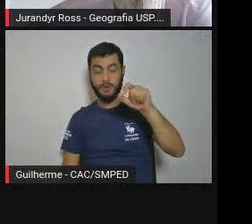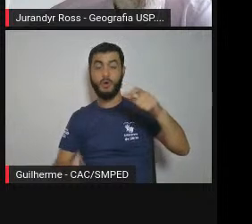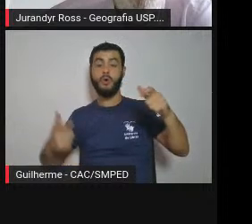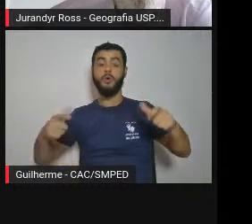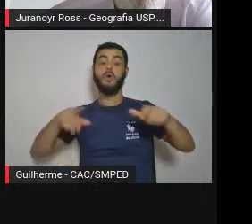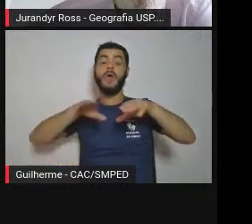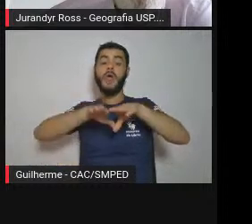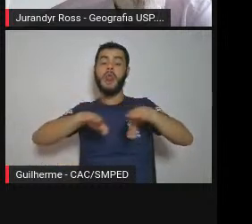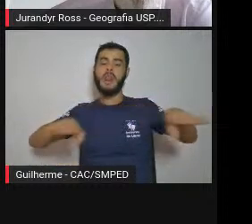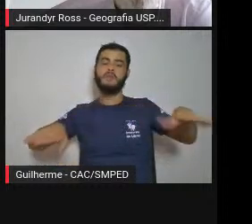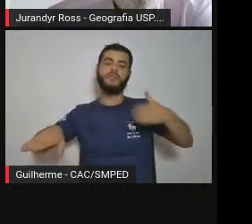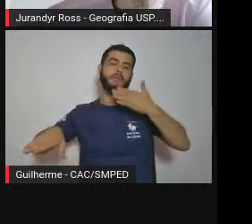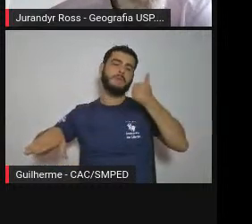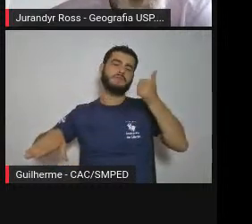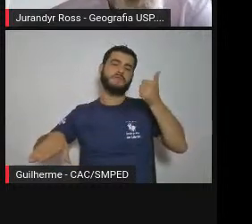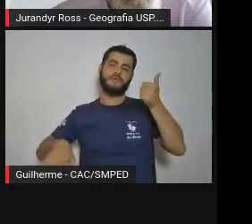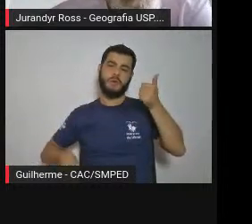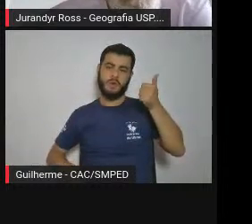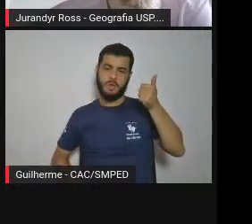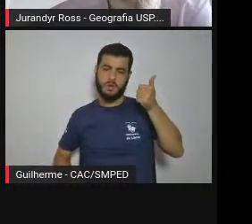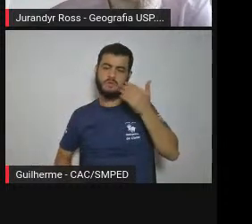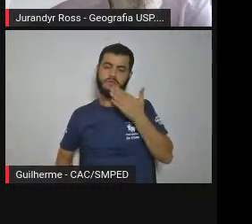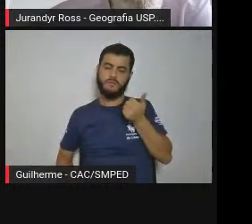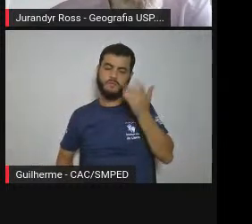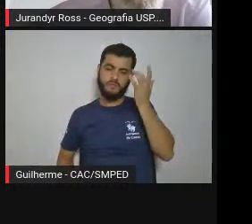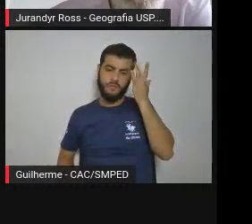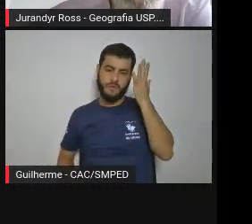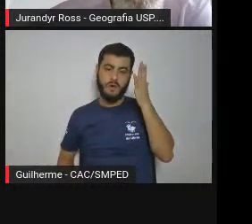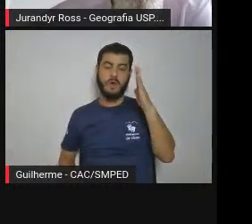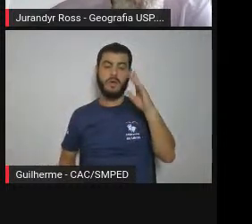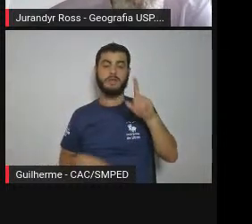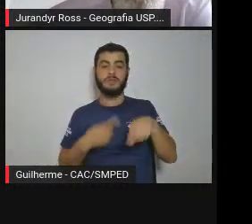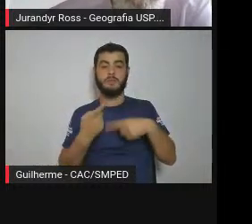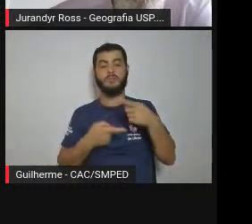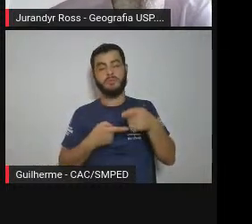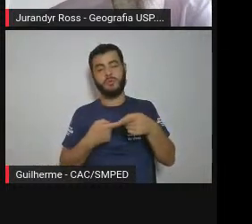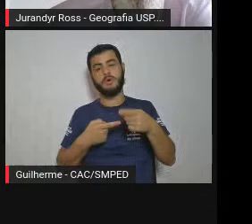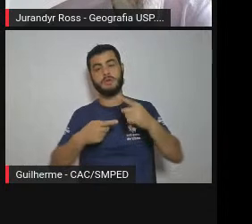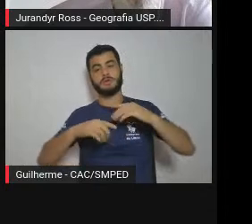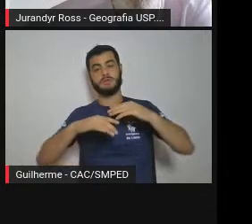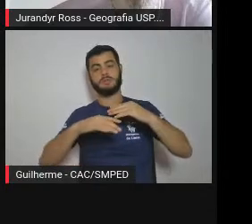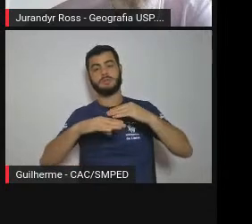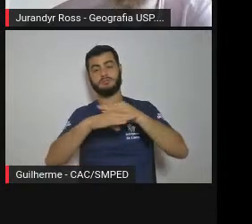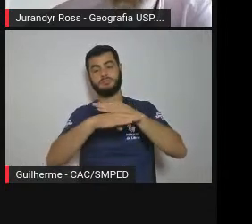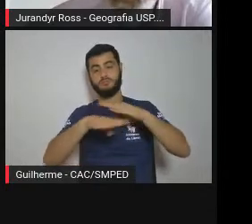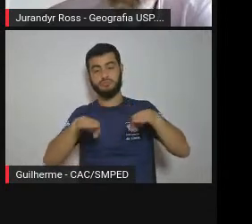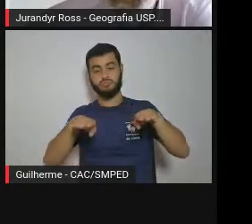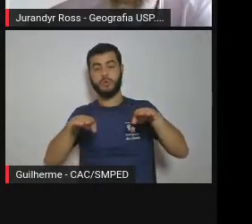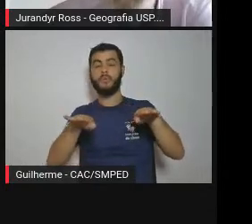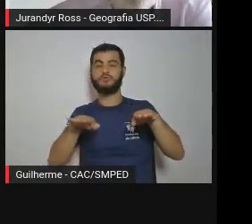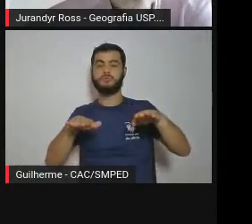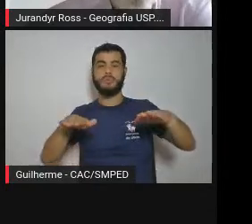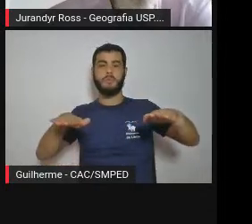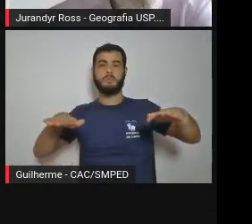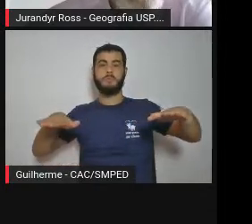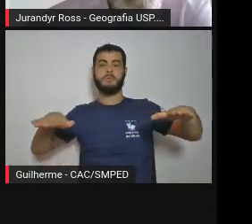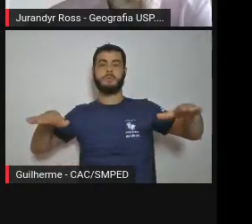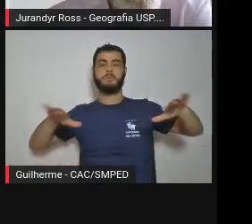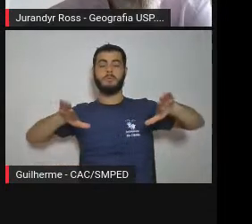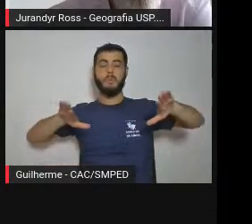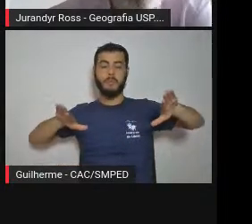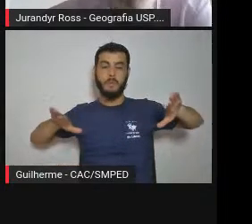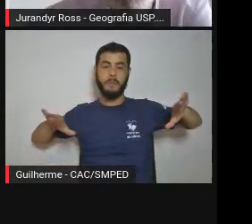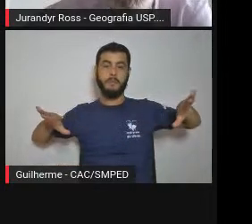depois ele começou a invadir, desculpe, invadir não, expandir-se para as áreas do entorno onde as condições de relevo são menos